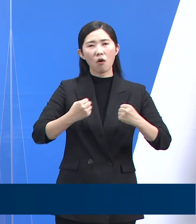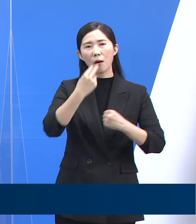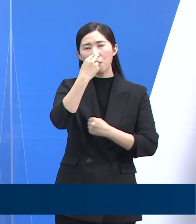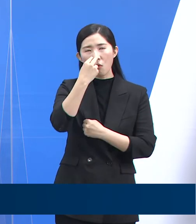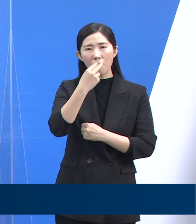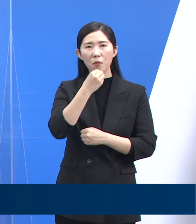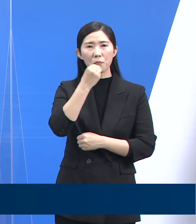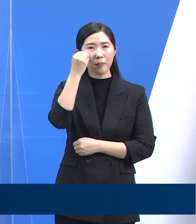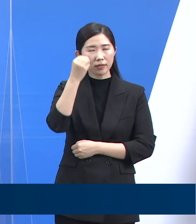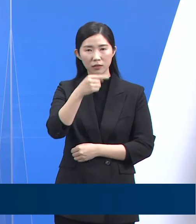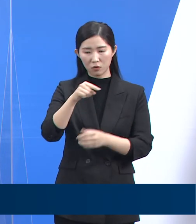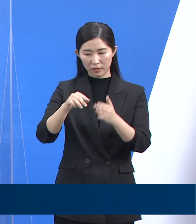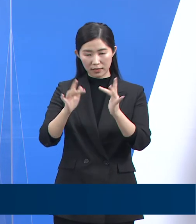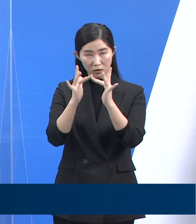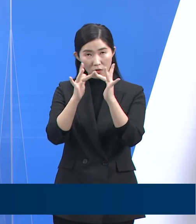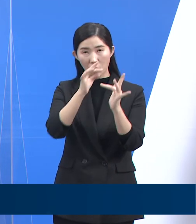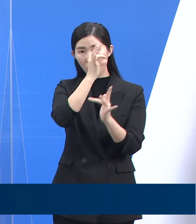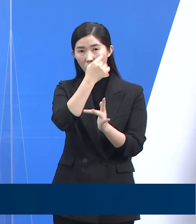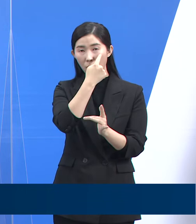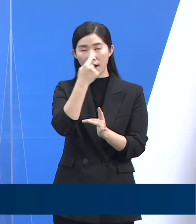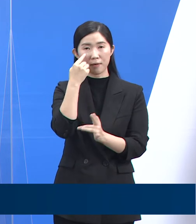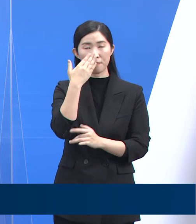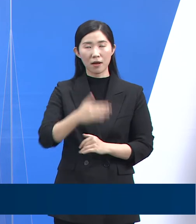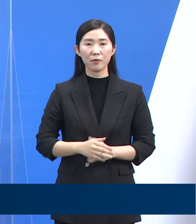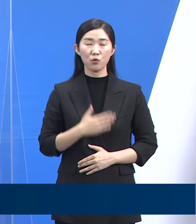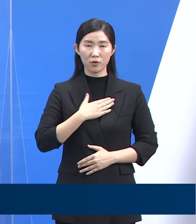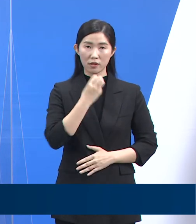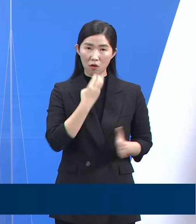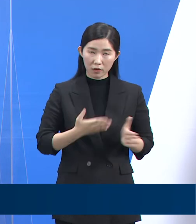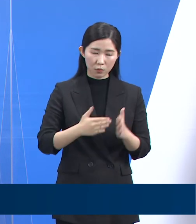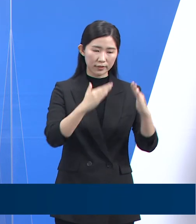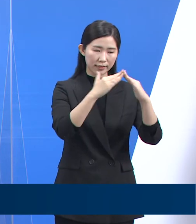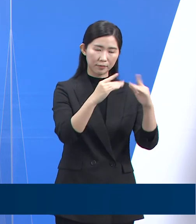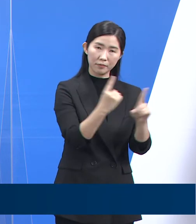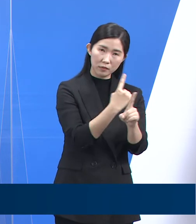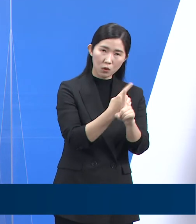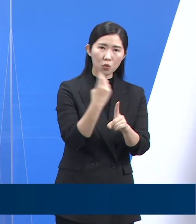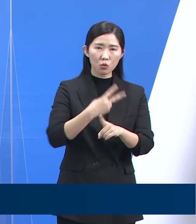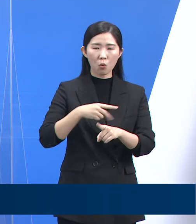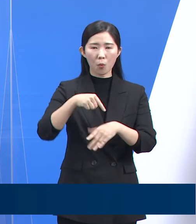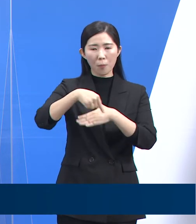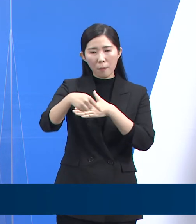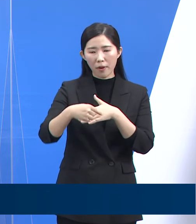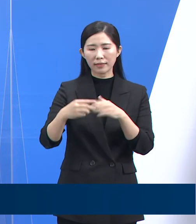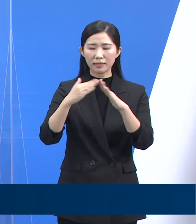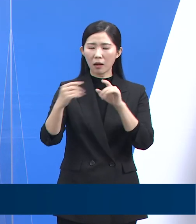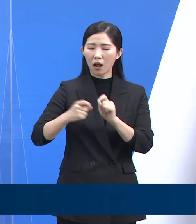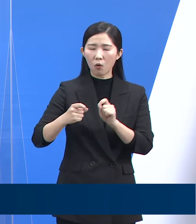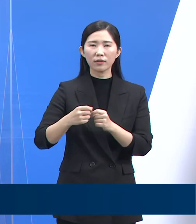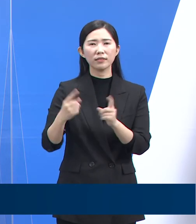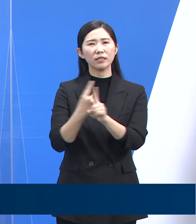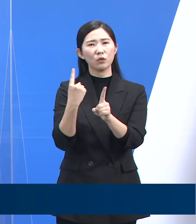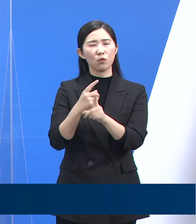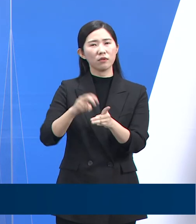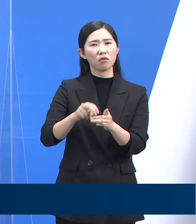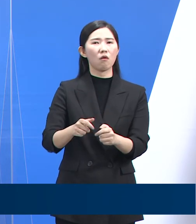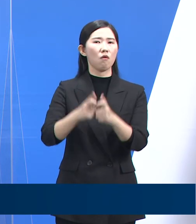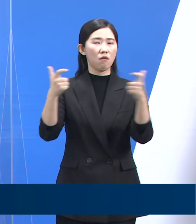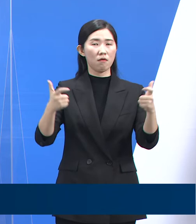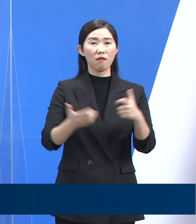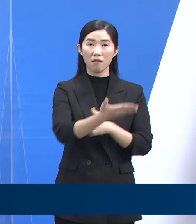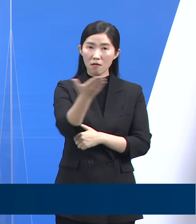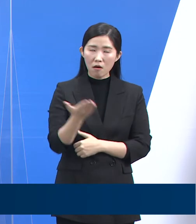누리집을 통해 확인할 수 있습니다. 경기도는 재택치료 외래진료센터를 적극적으로 확충하여 코로나19에 확진된 도민들이